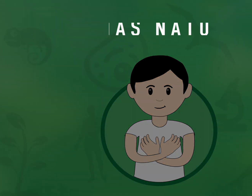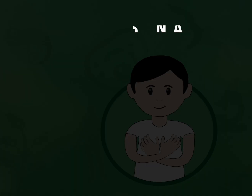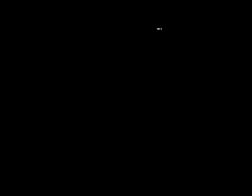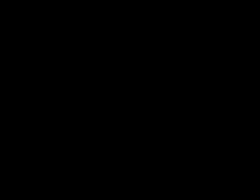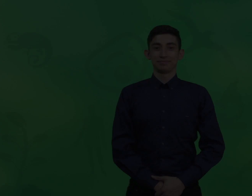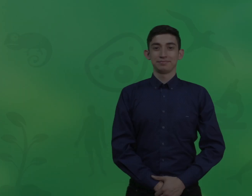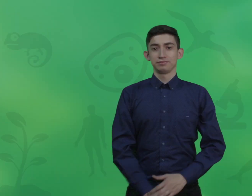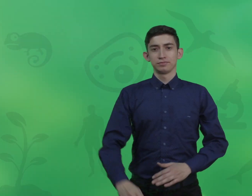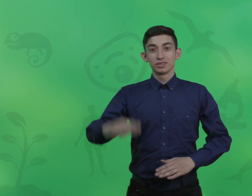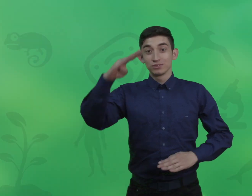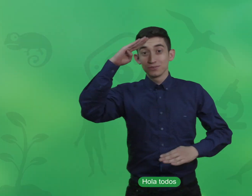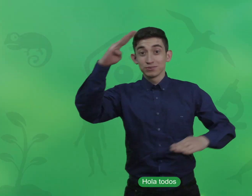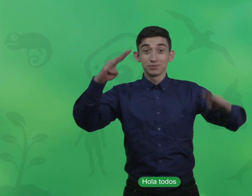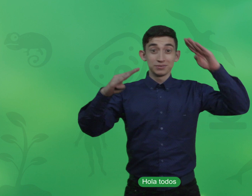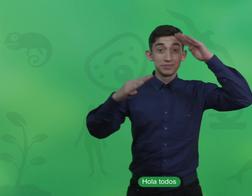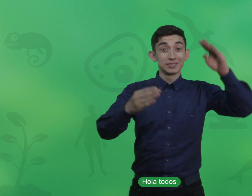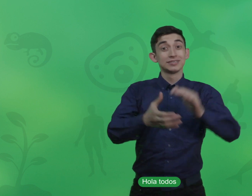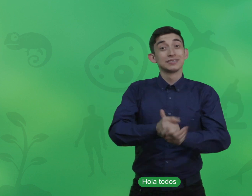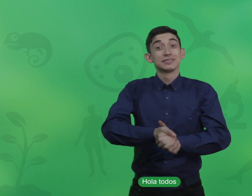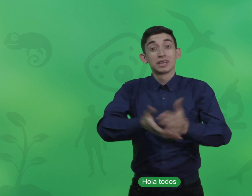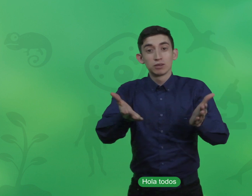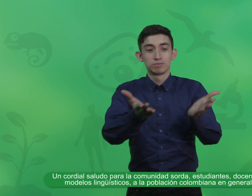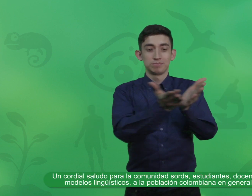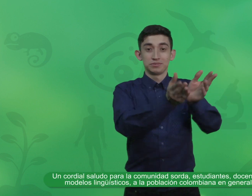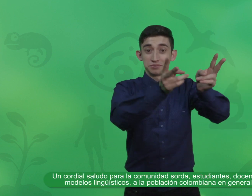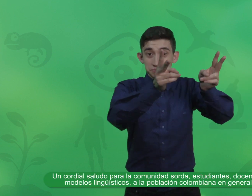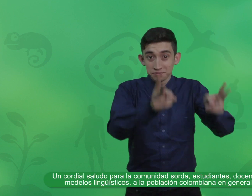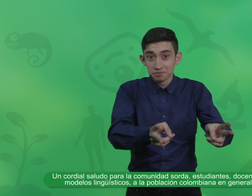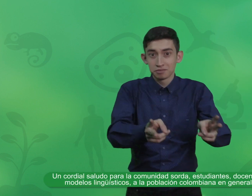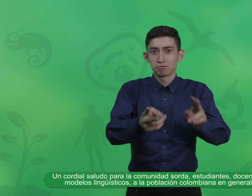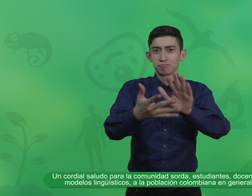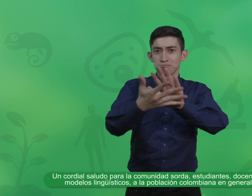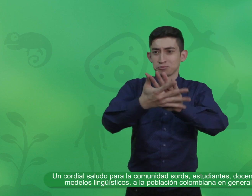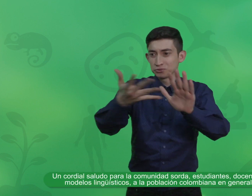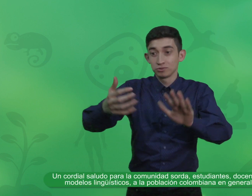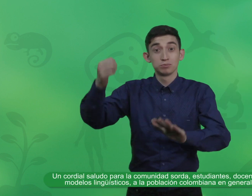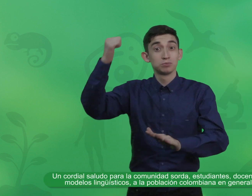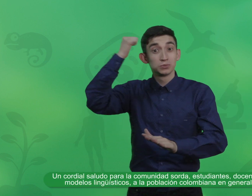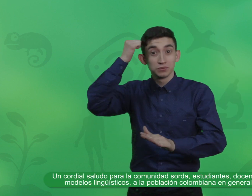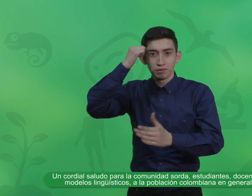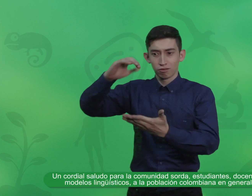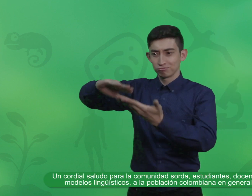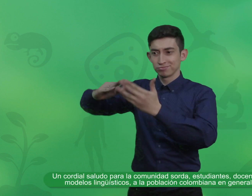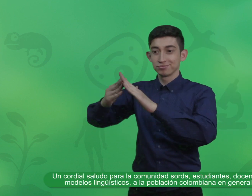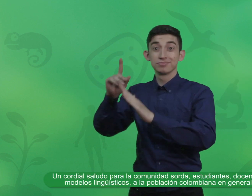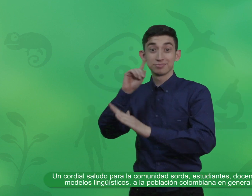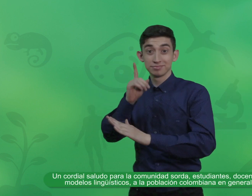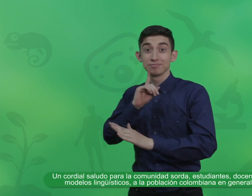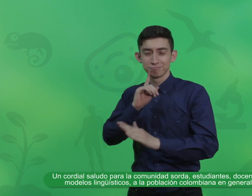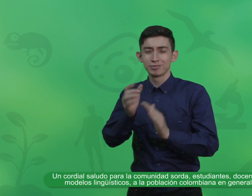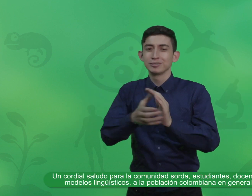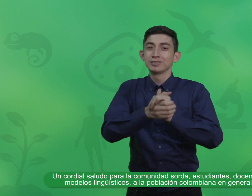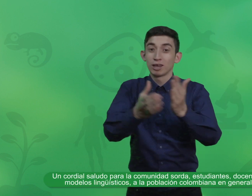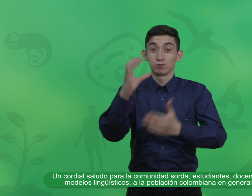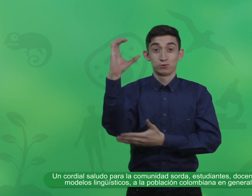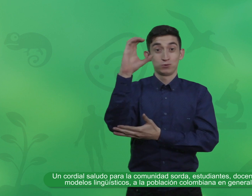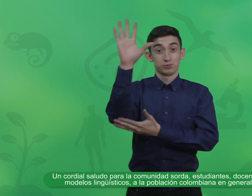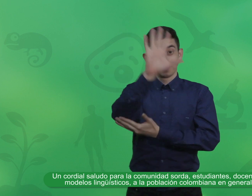Hola a todos, un cordial saludo para la comunidad sorda, los estudiantes, docentes, modelos lingüísticos,